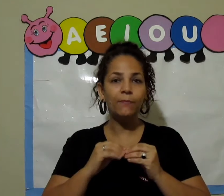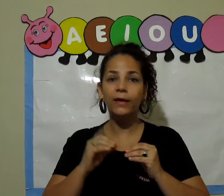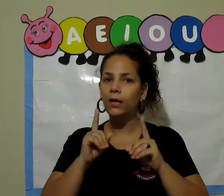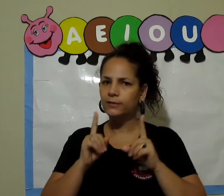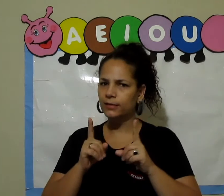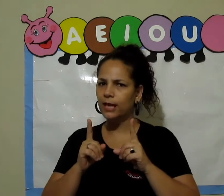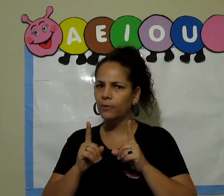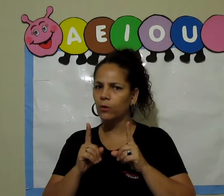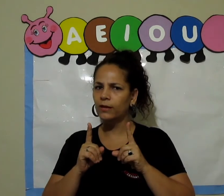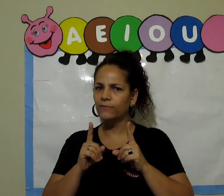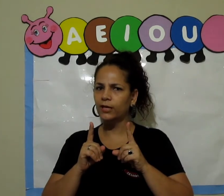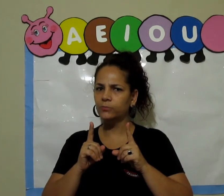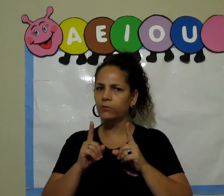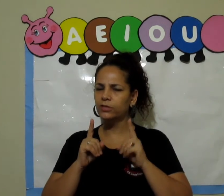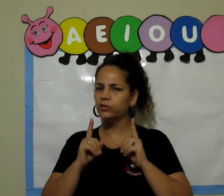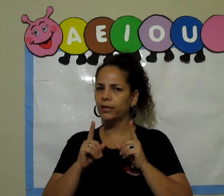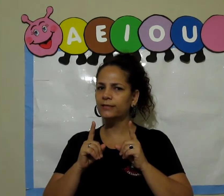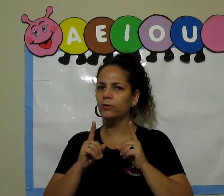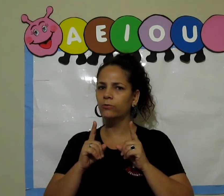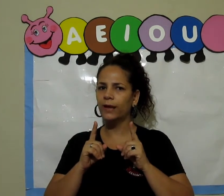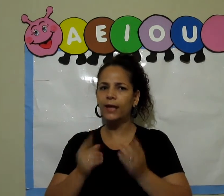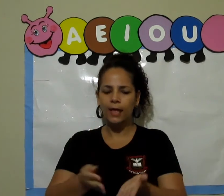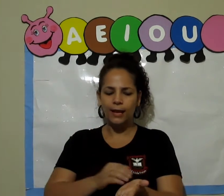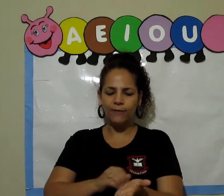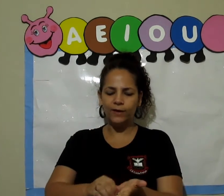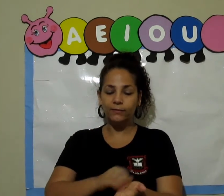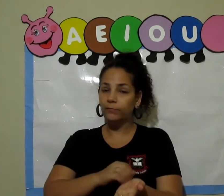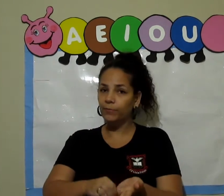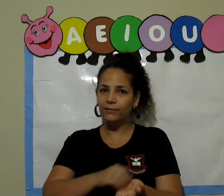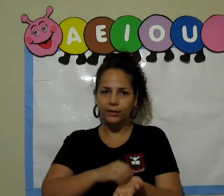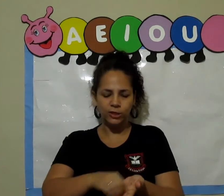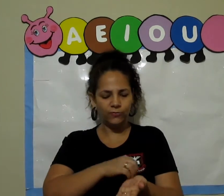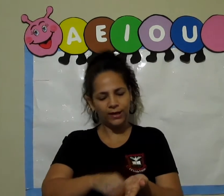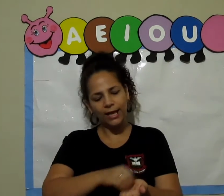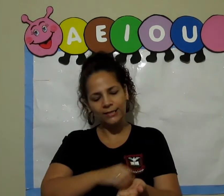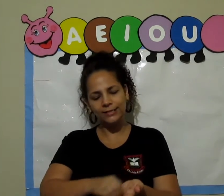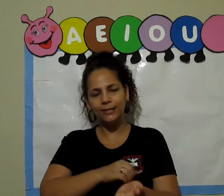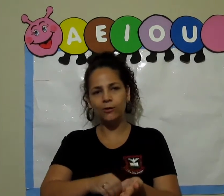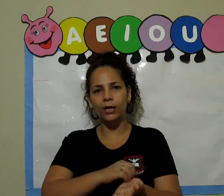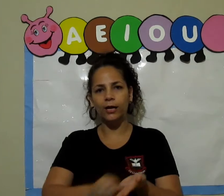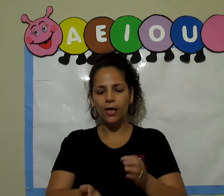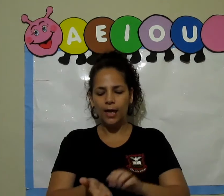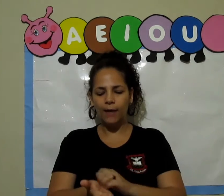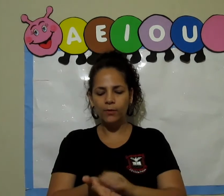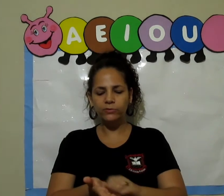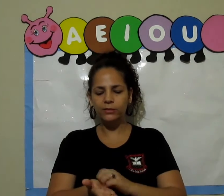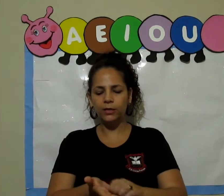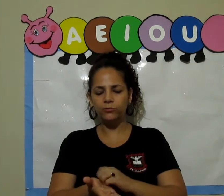bem. Vocês sabem como lavar as mãos? A tia ensinou, né? Lavar também tem que esfregar. Sim, olha, a mãozinha com